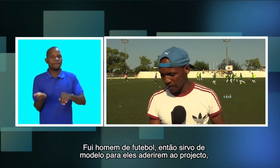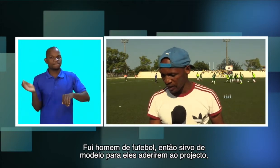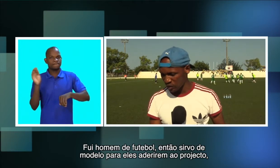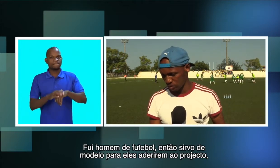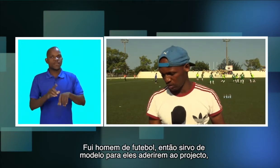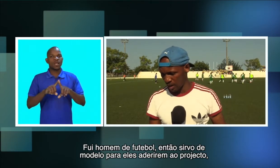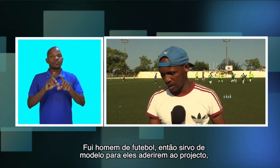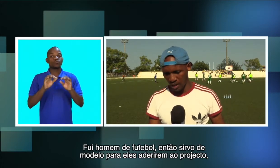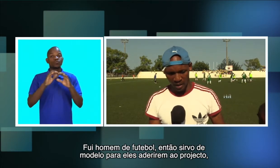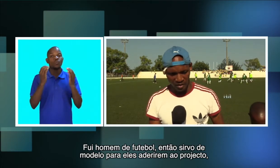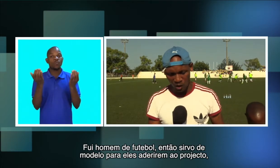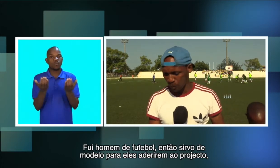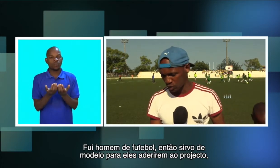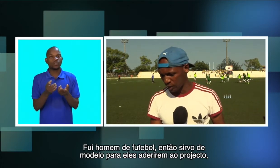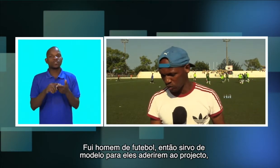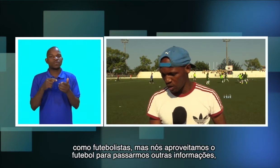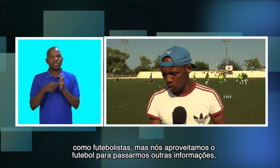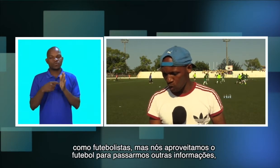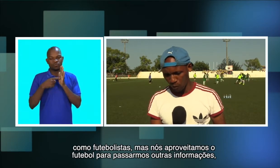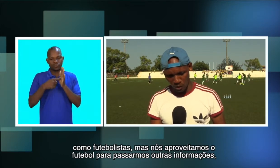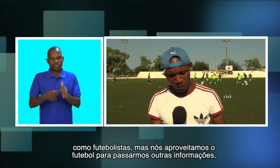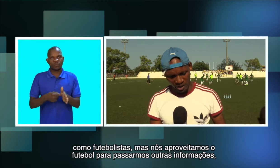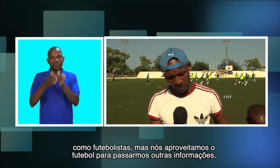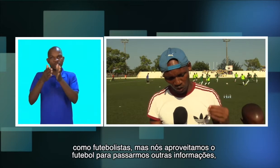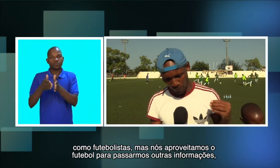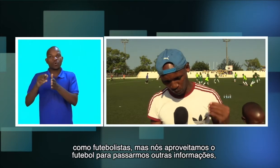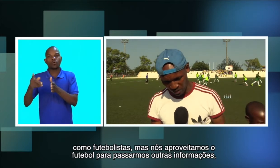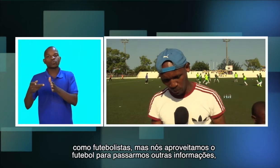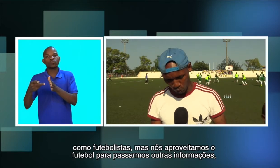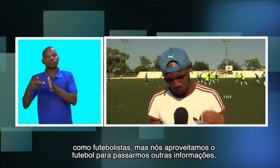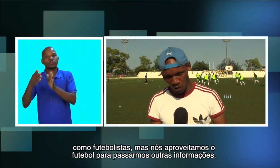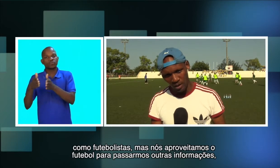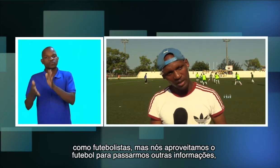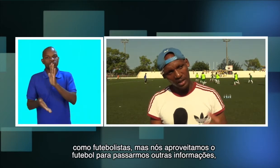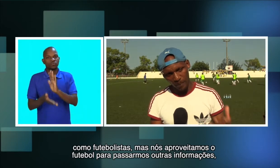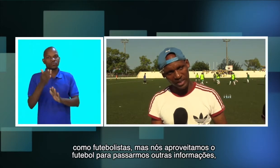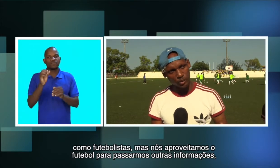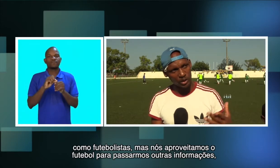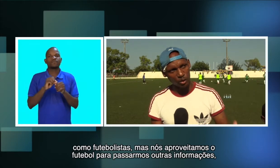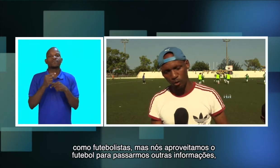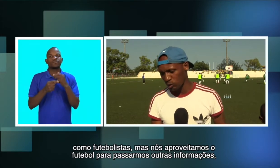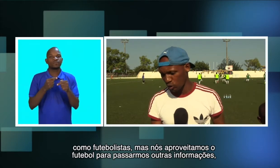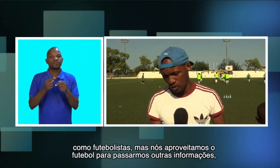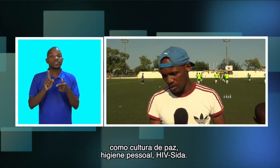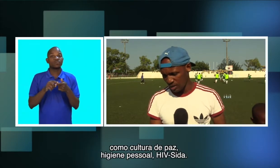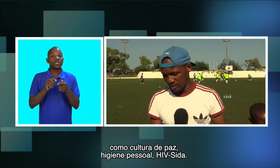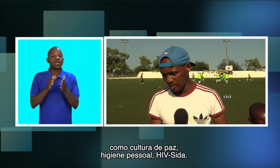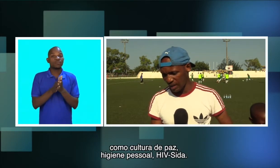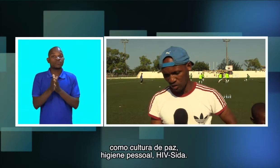para eles aderirem a projeto como futebolistas. Mas nós aproveitamos o futebol e passamos outras informações essenciais